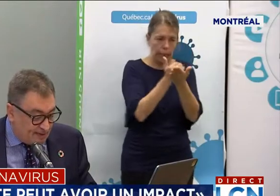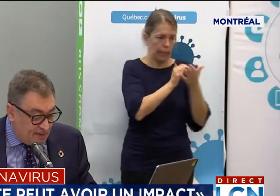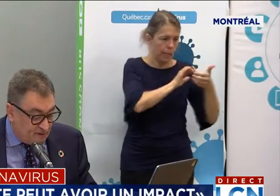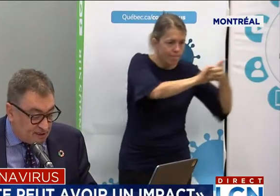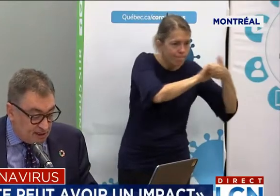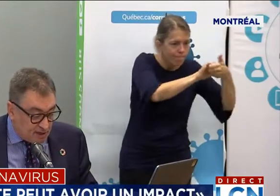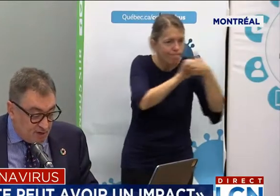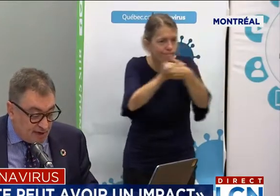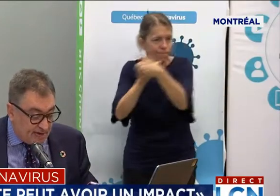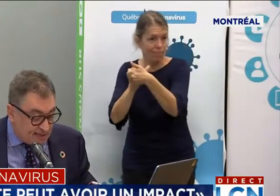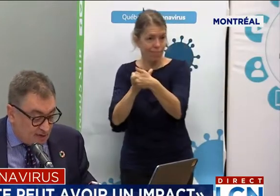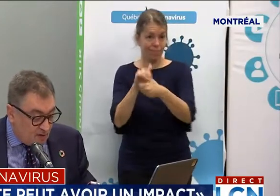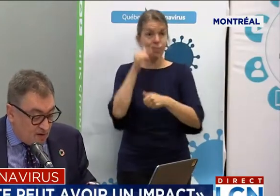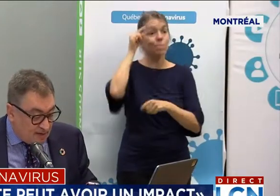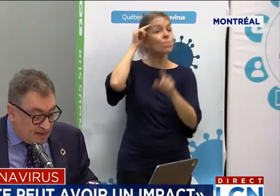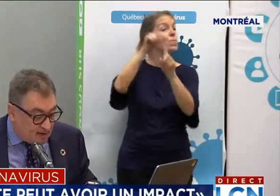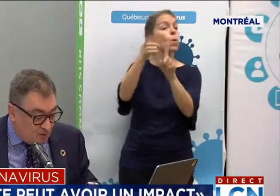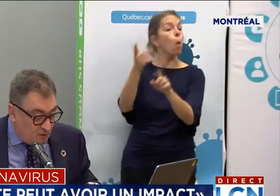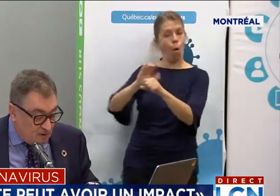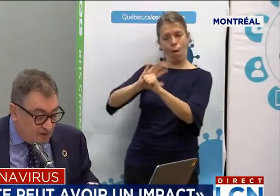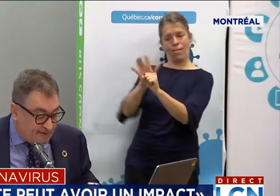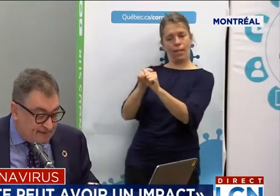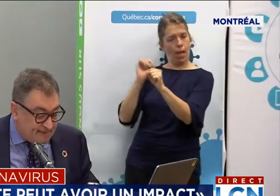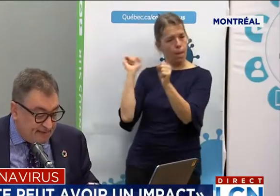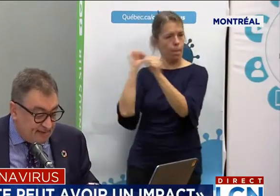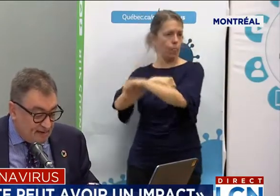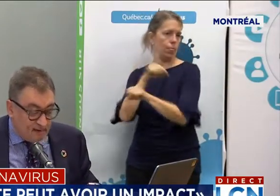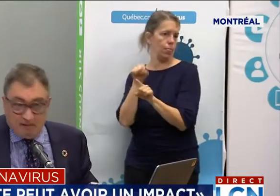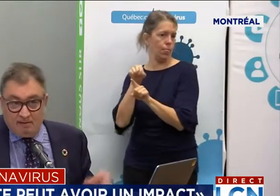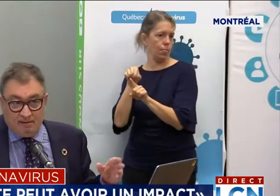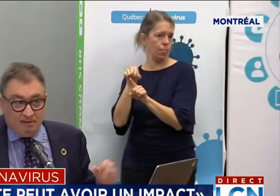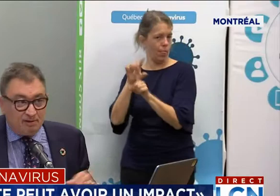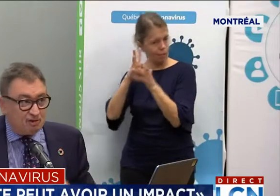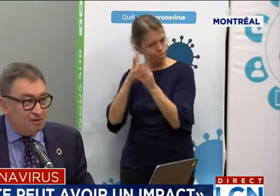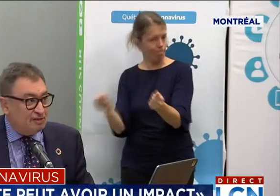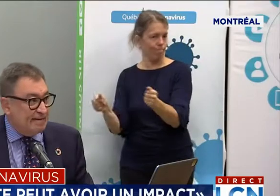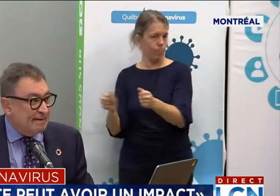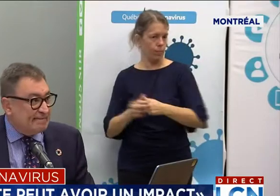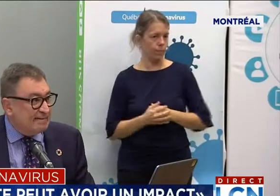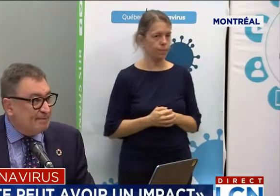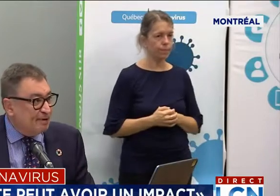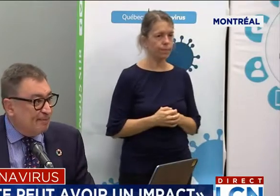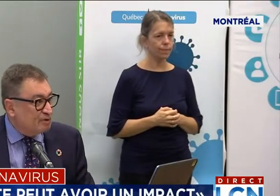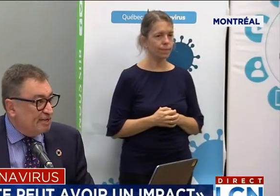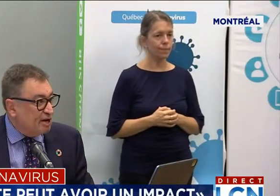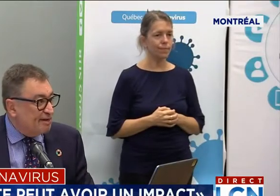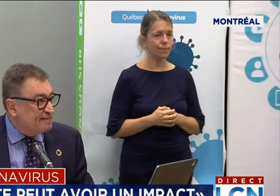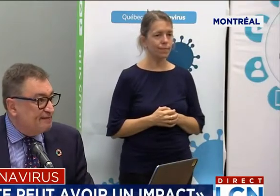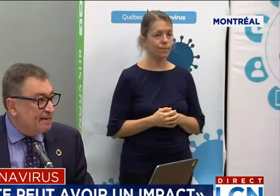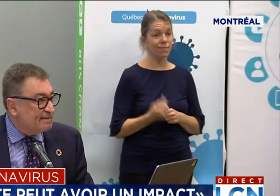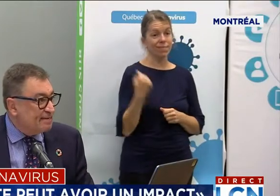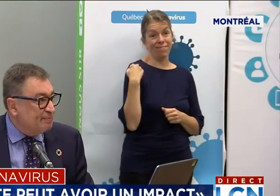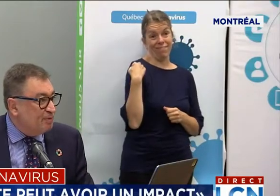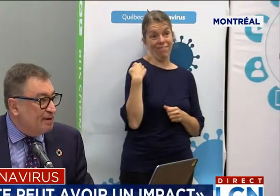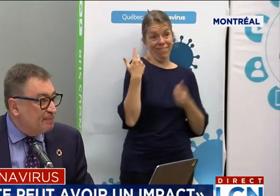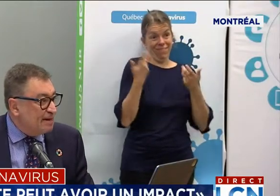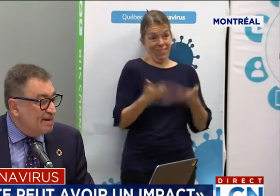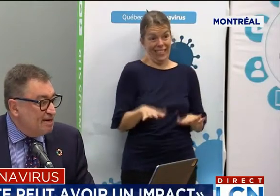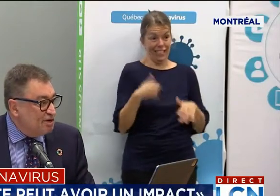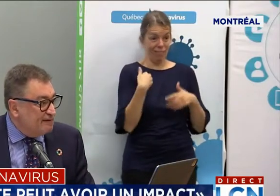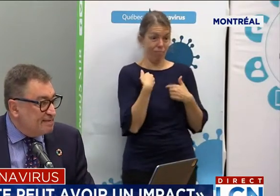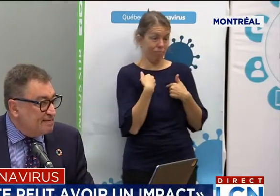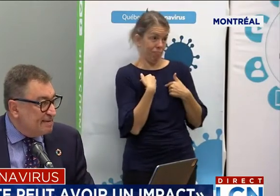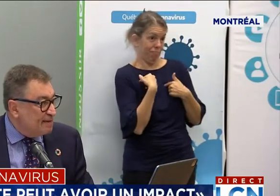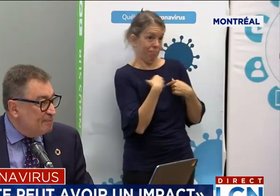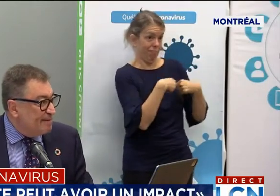peut-être vous dire, j'ai eu l'occasion tantôt de visiter, c'est intéressant, ce n pas dans mon secteur d'activité en santé publique,